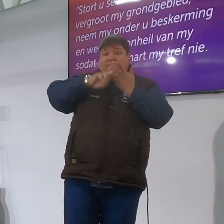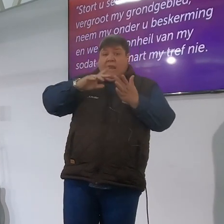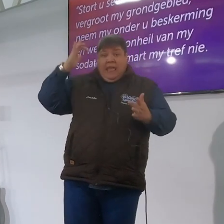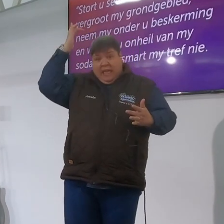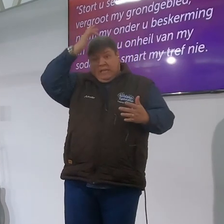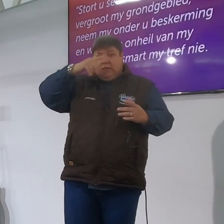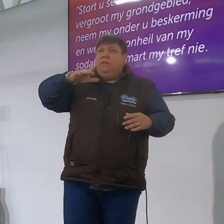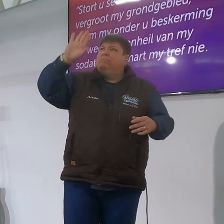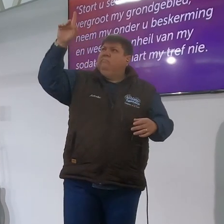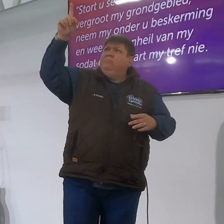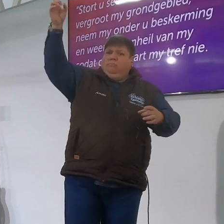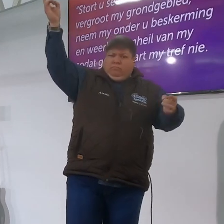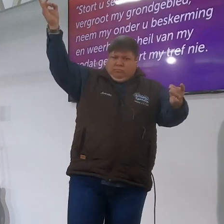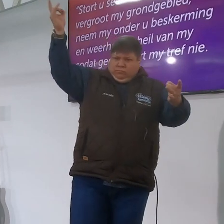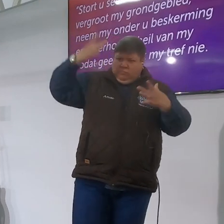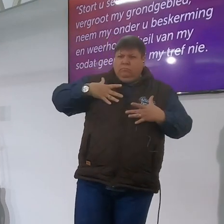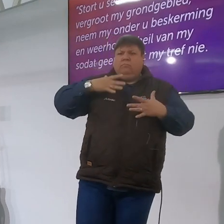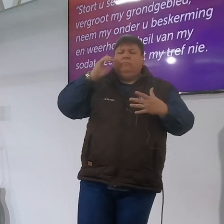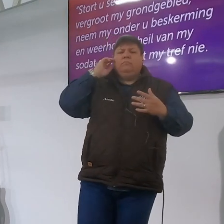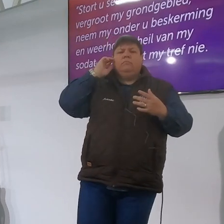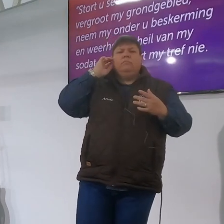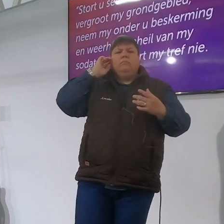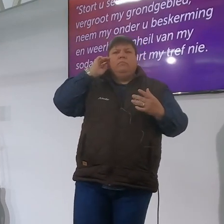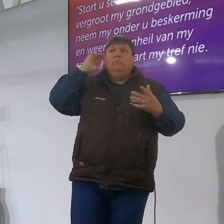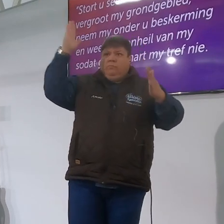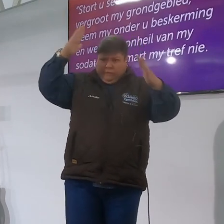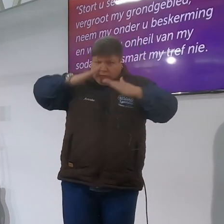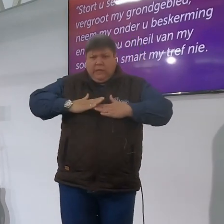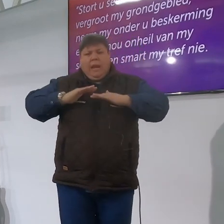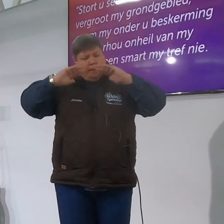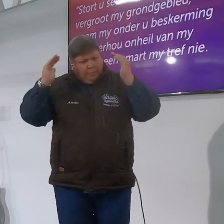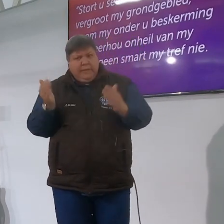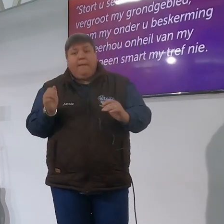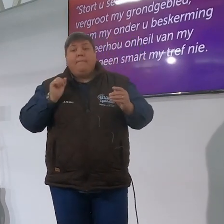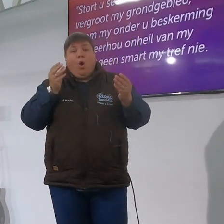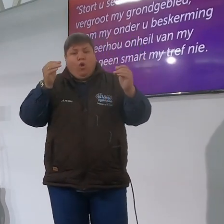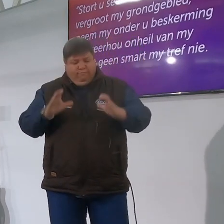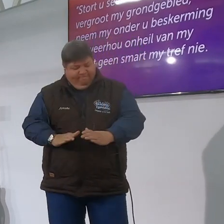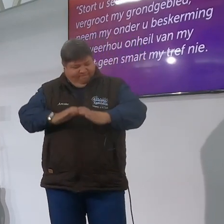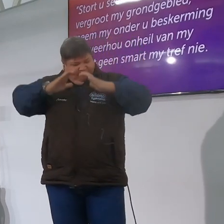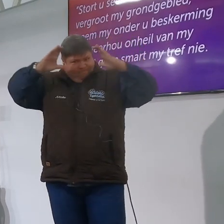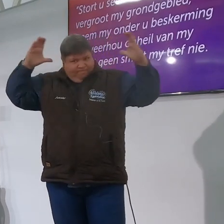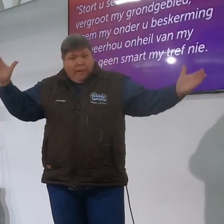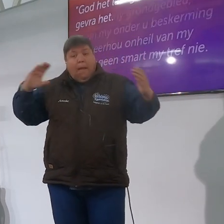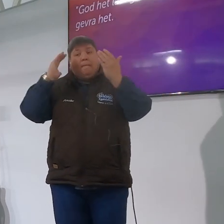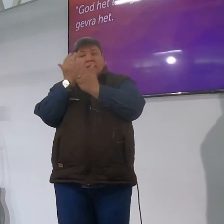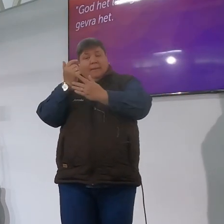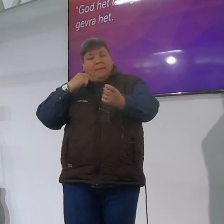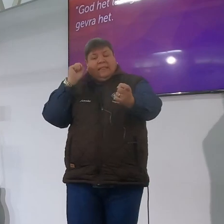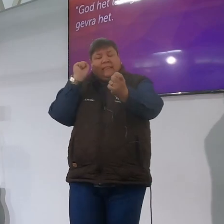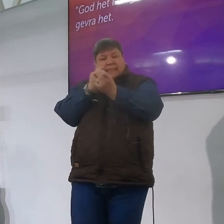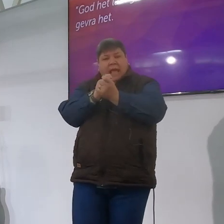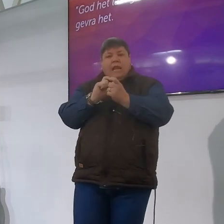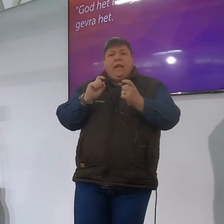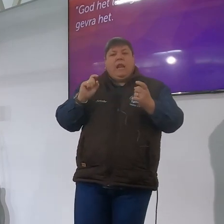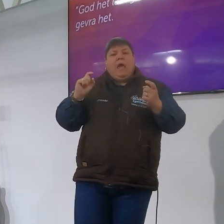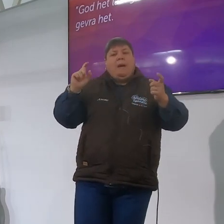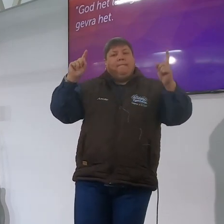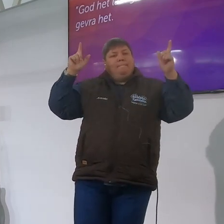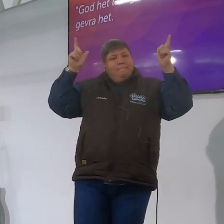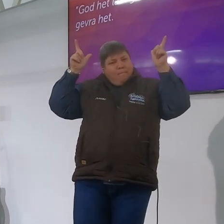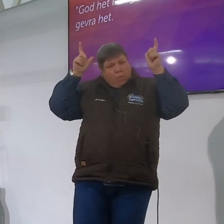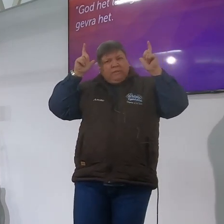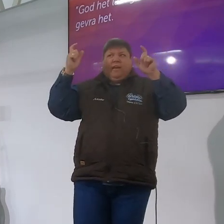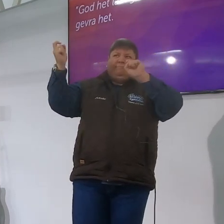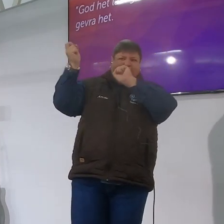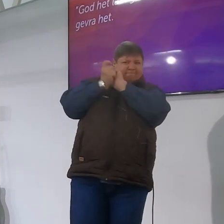sê oor my uit vergroot my grondgebed neem my onder die beskerming en weer hou onheil van my so dat geen smart my tref nie en dan lees ons